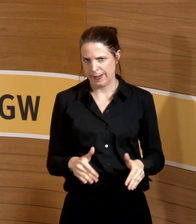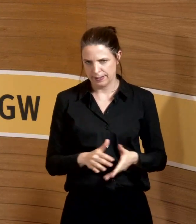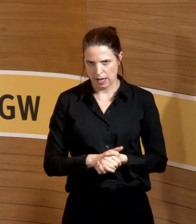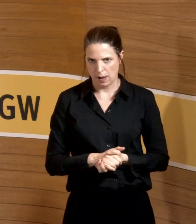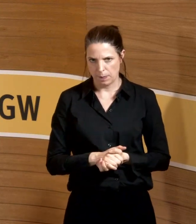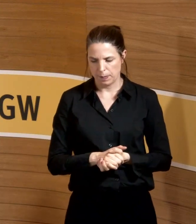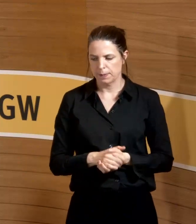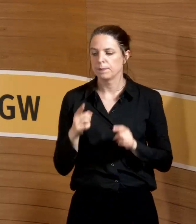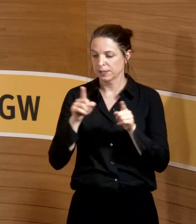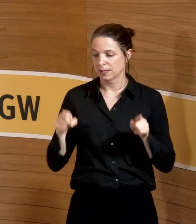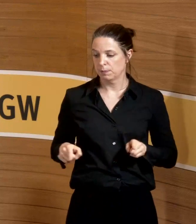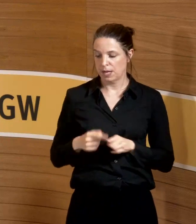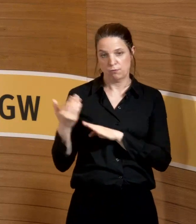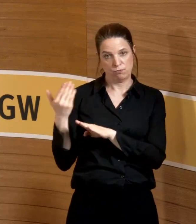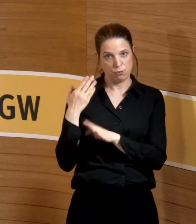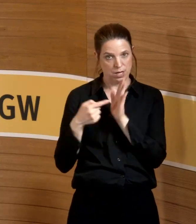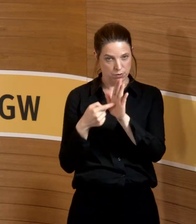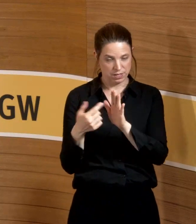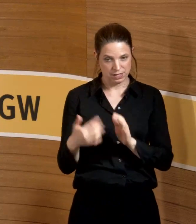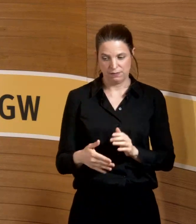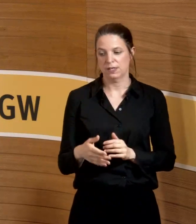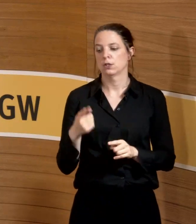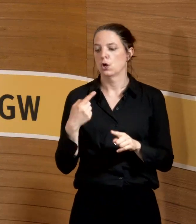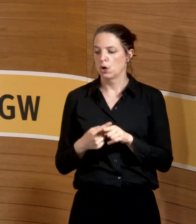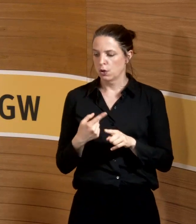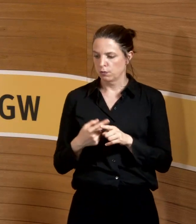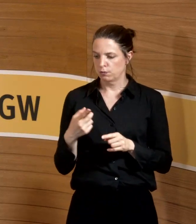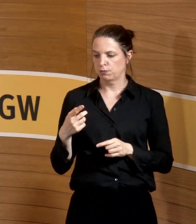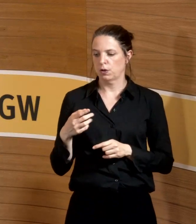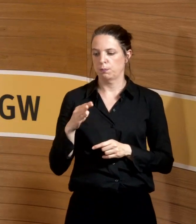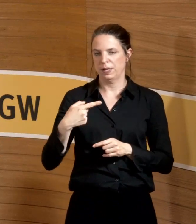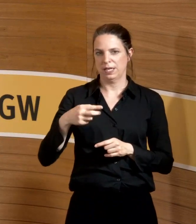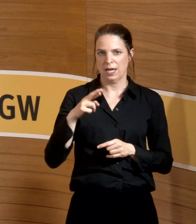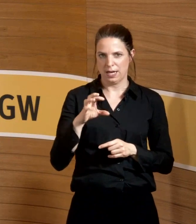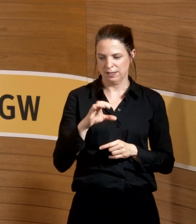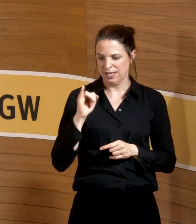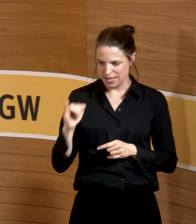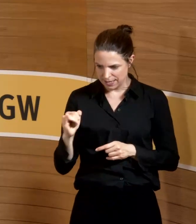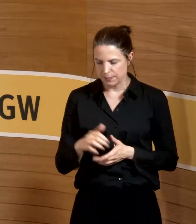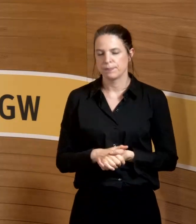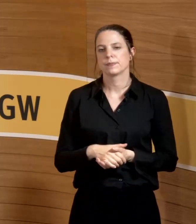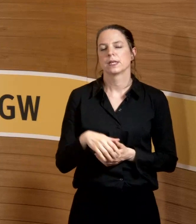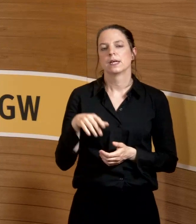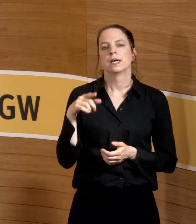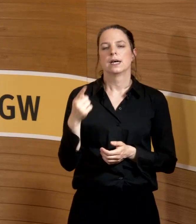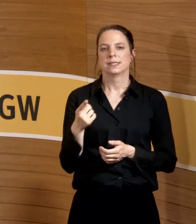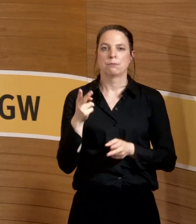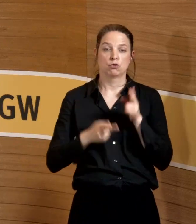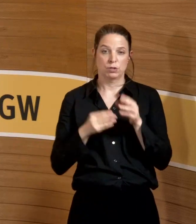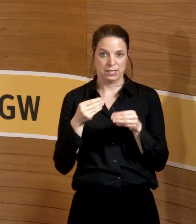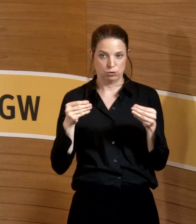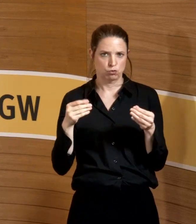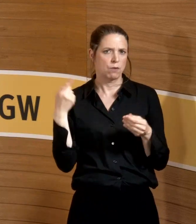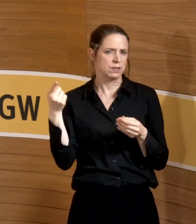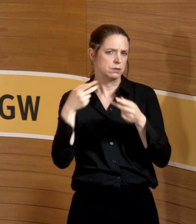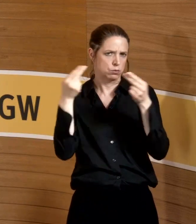Dieses Blatt ist vorhin auch schon gezeigt worden von der BGRCI. Fruchtschädigende Stoffe ist frei zugänglich. Kann man sich googeln. Der